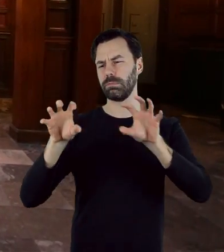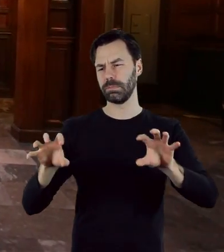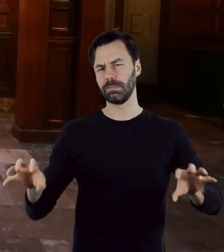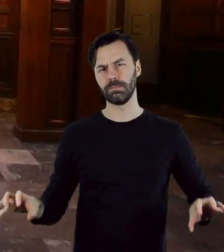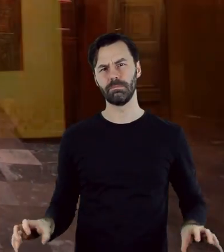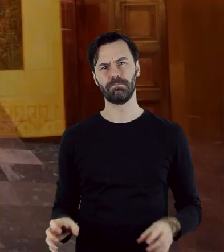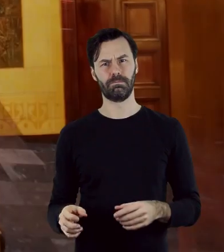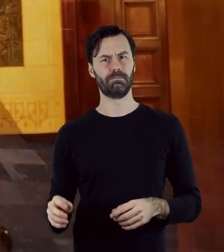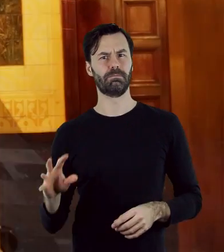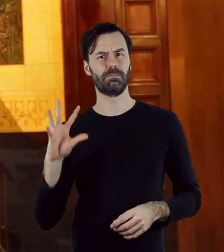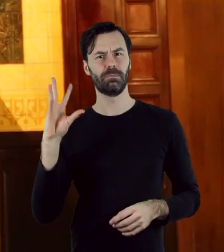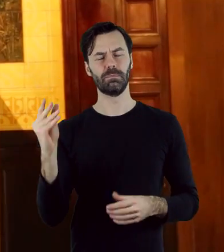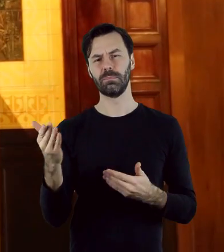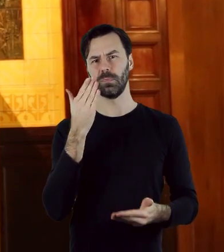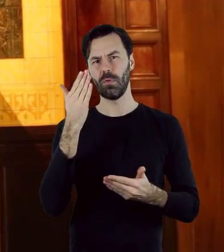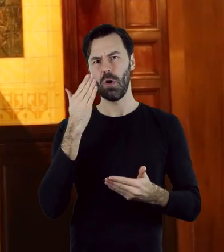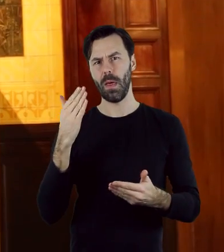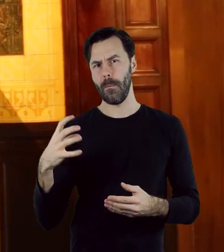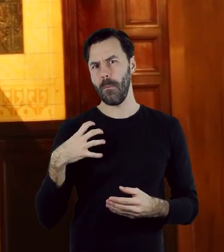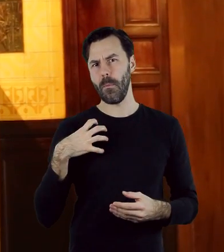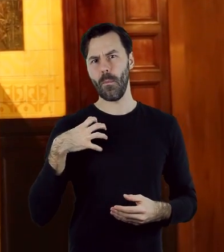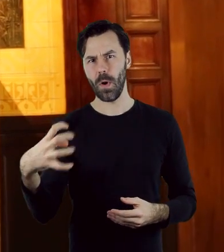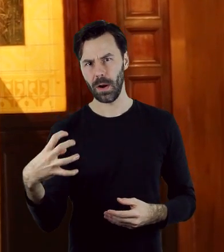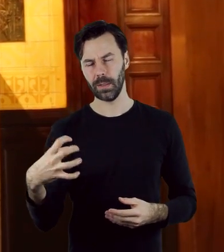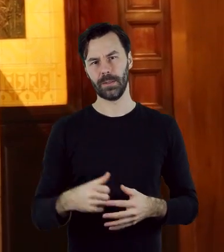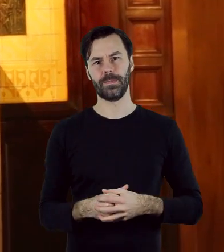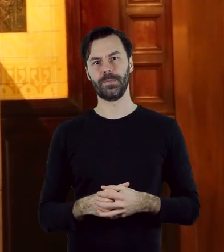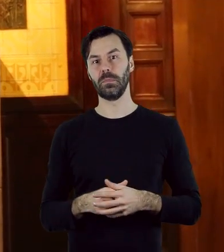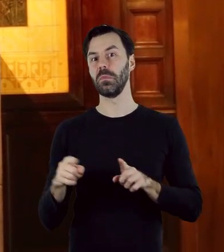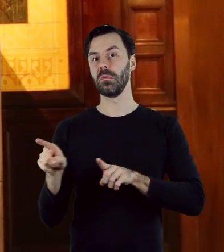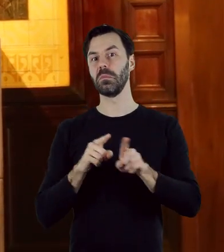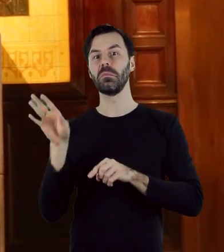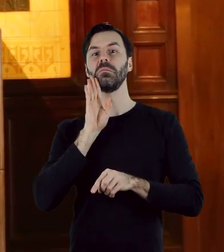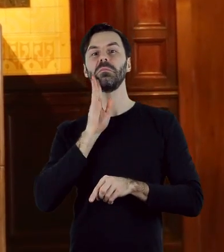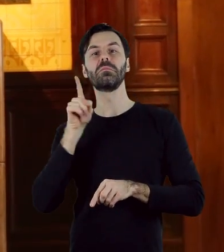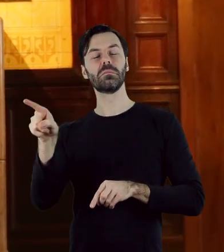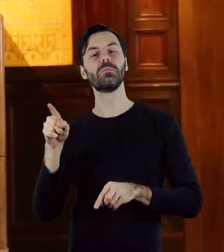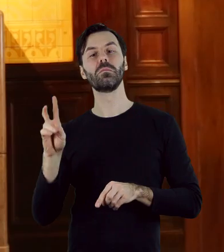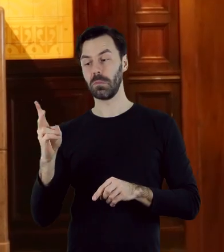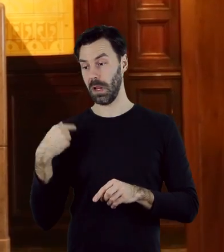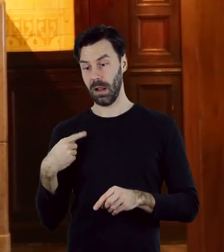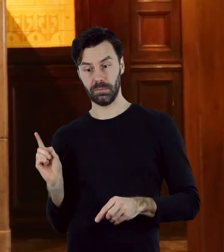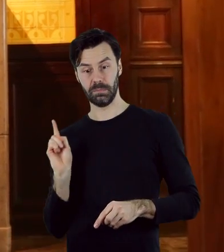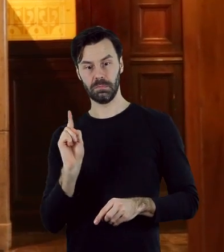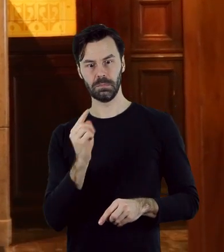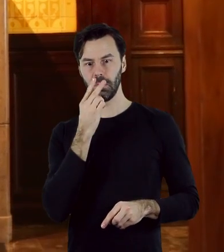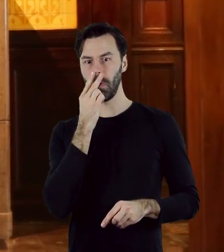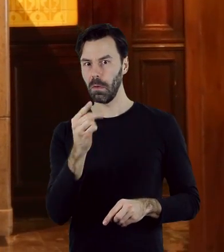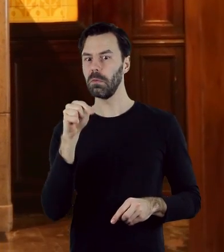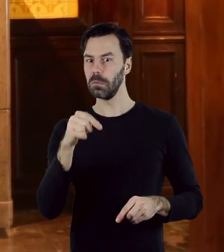kompozycją według pejzażu Jakuba von Roosdejla, jest pierwszym sygnałem dla wchodzących gości, że przekroczyli